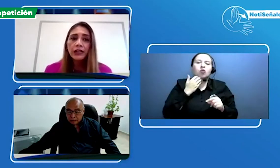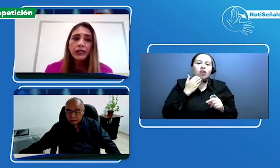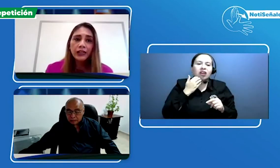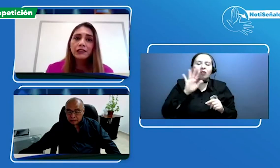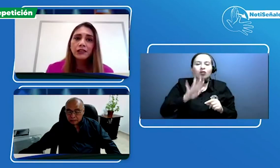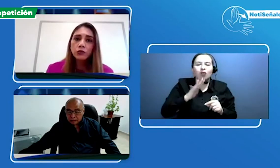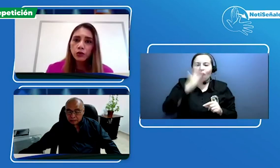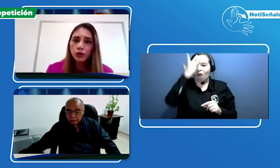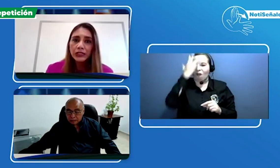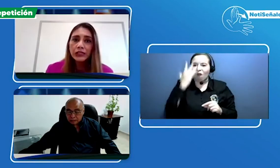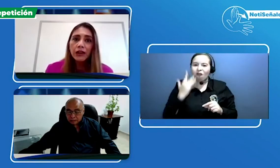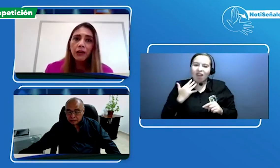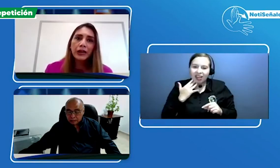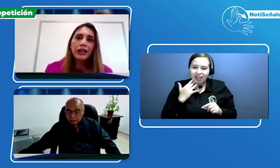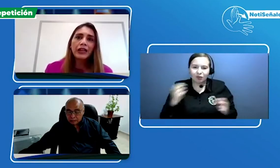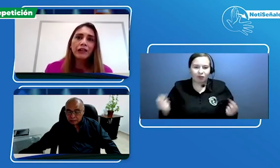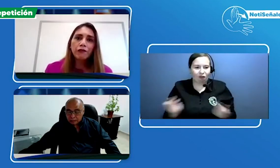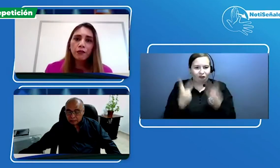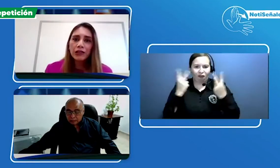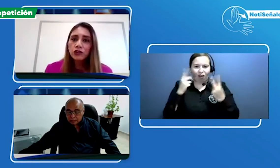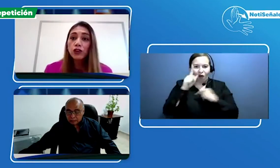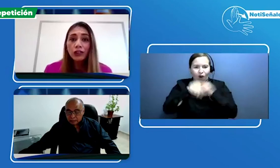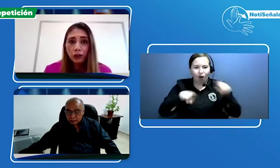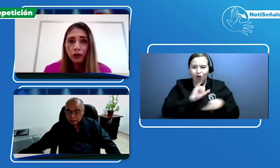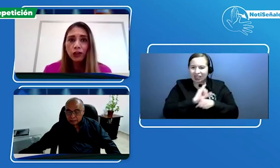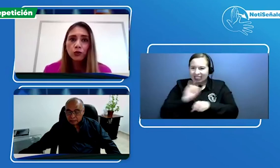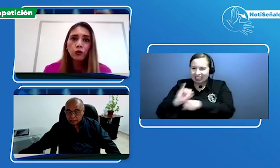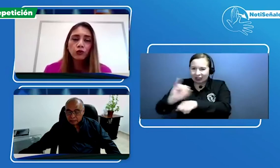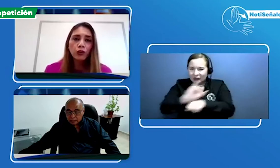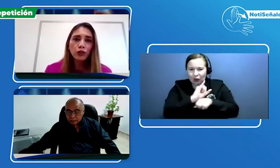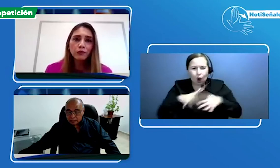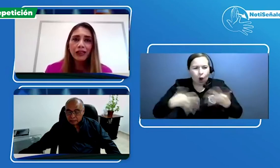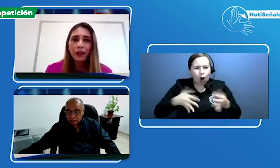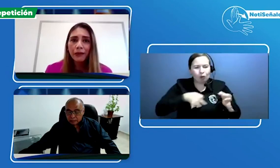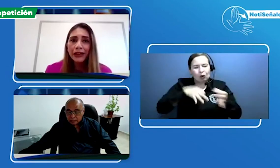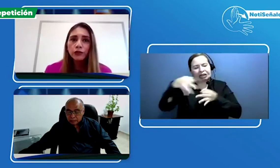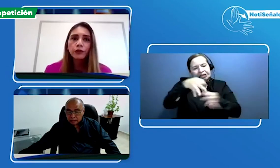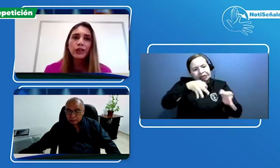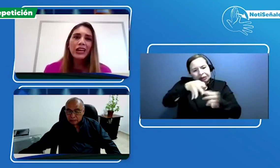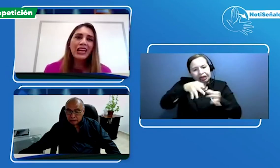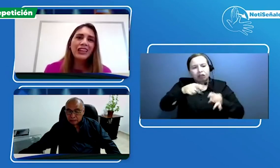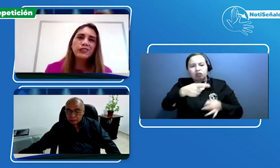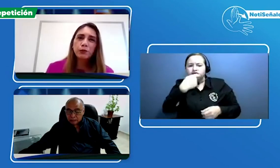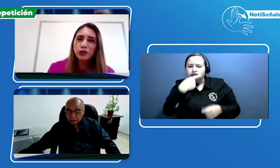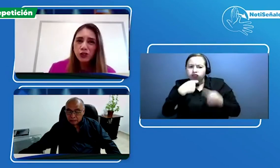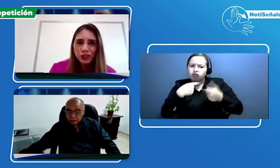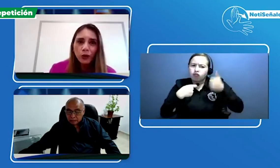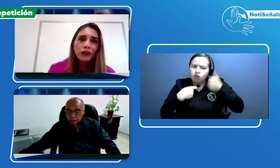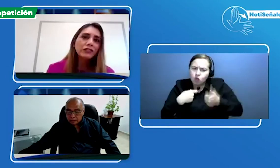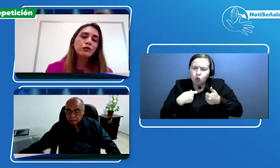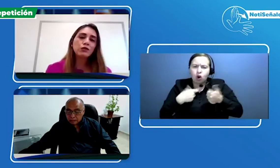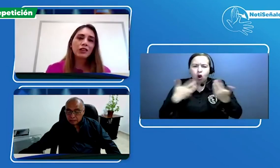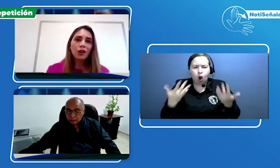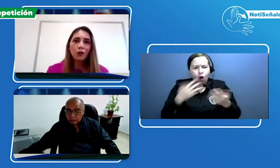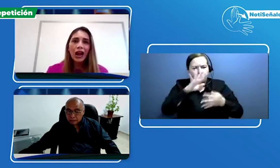instituciones para dar información del correcto uso de los medicamentos, la disposición de los recibos en el edad,